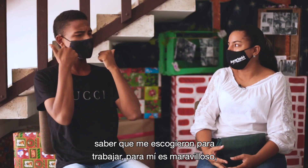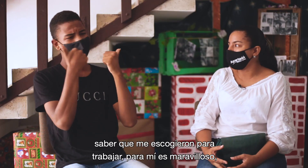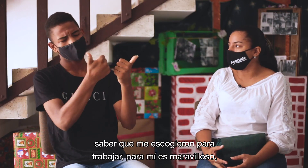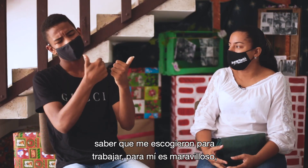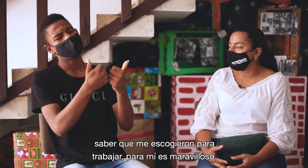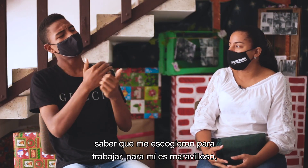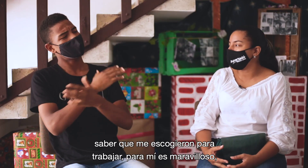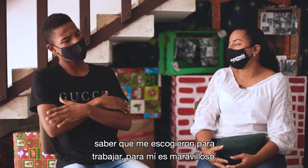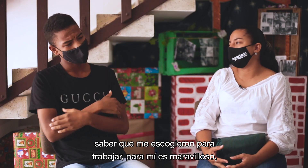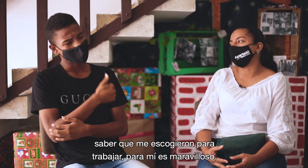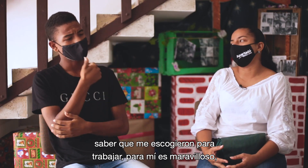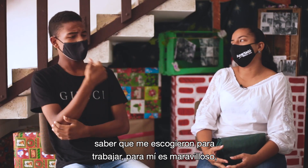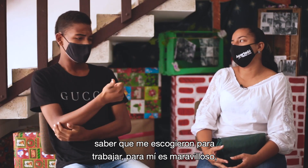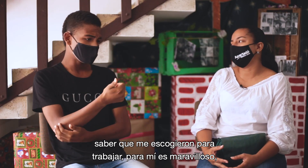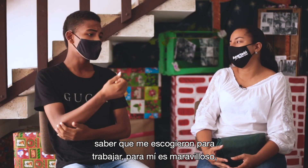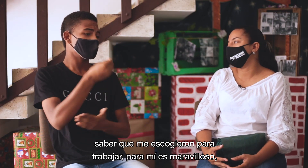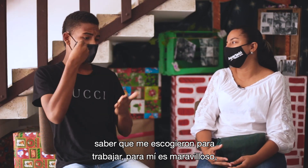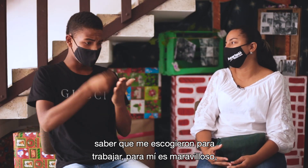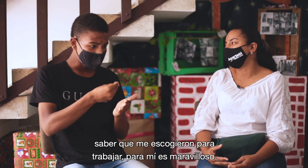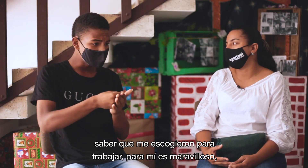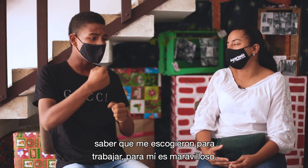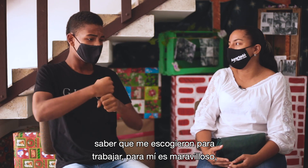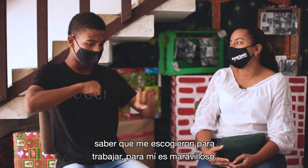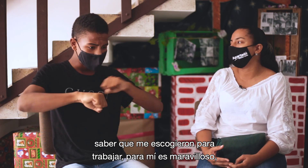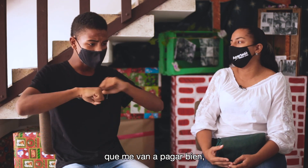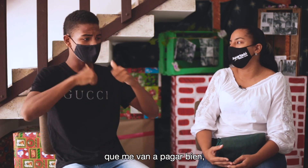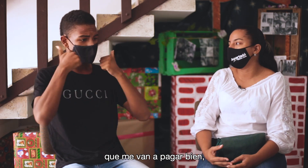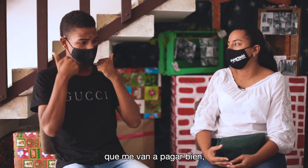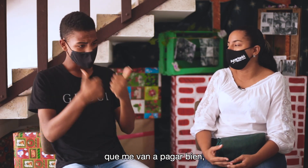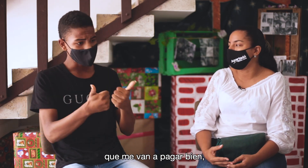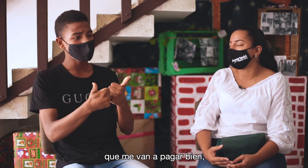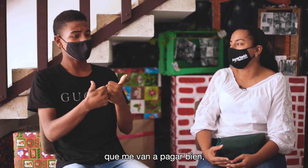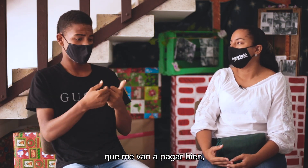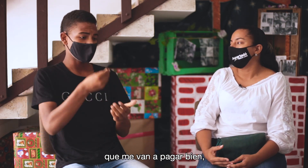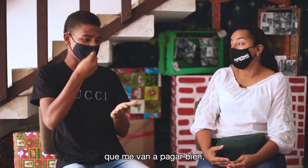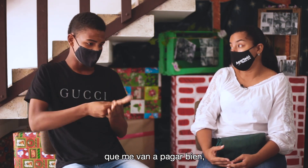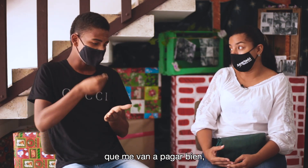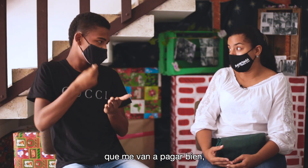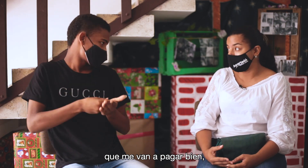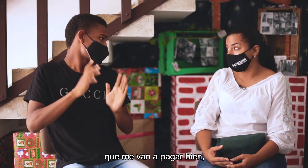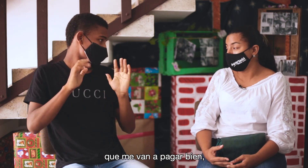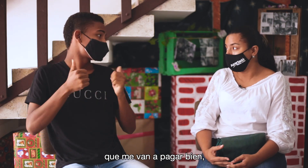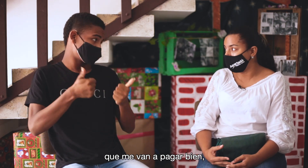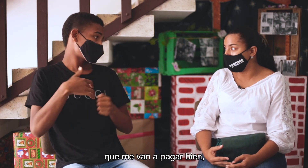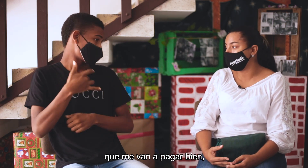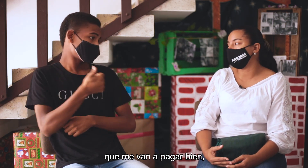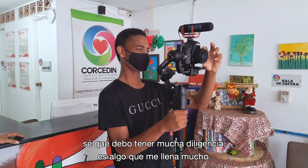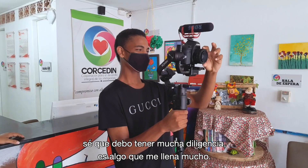me escogieron para trabajar para mí es maravilloso, que me van a trabajar, me van a pagar bien. Sé que